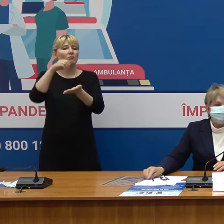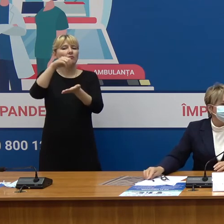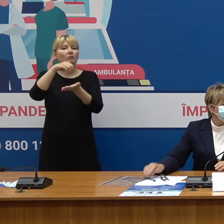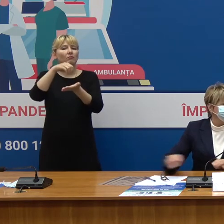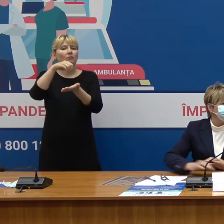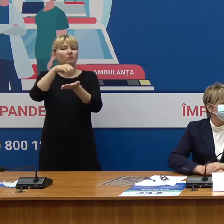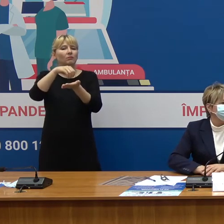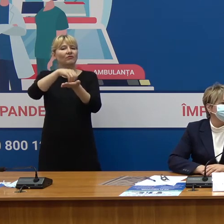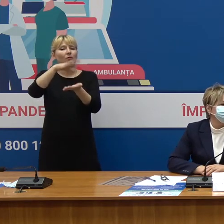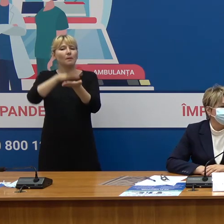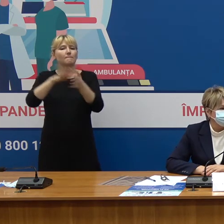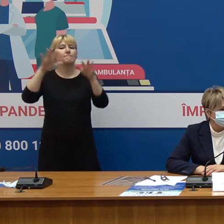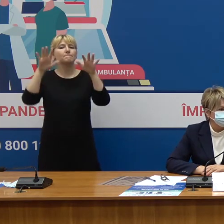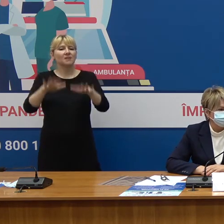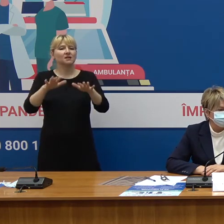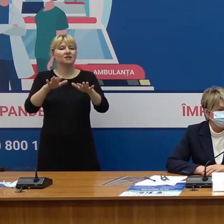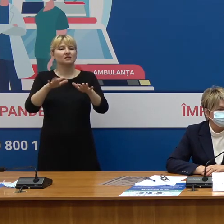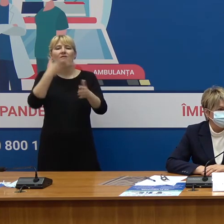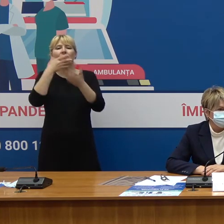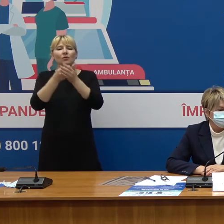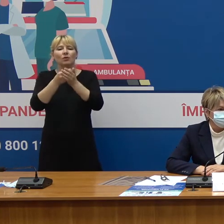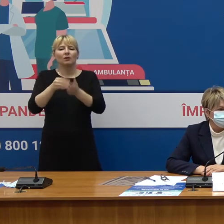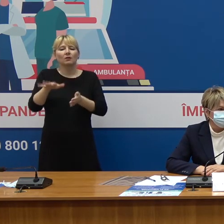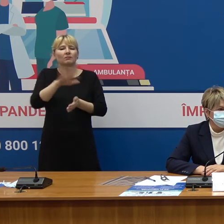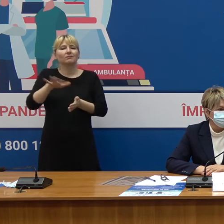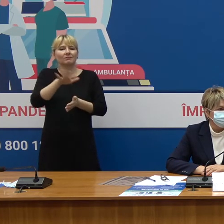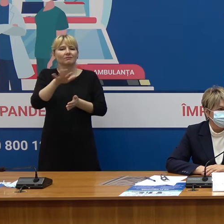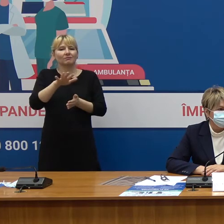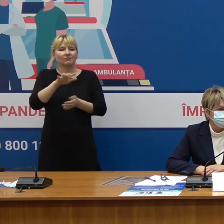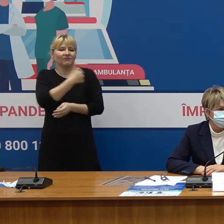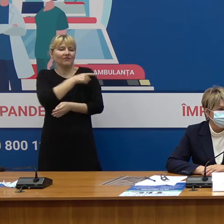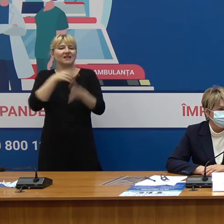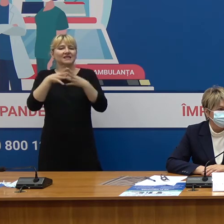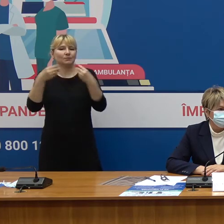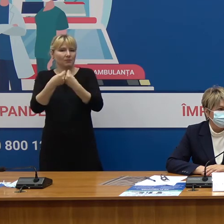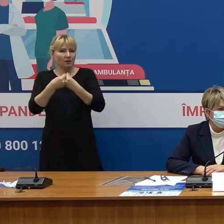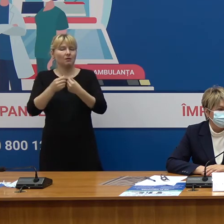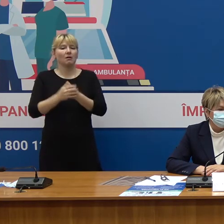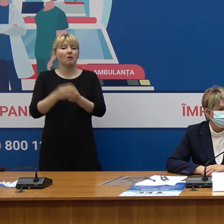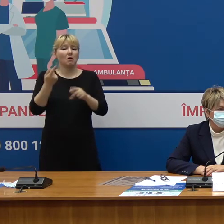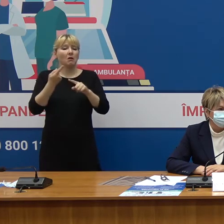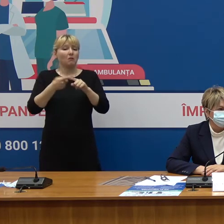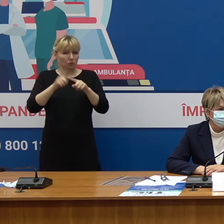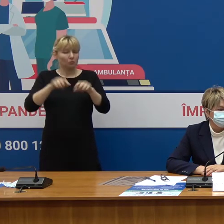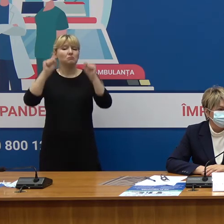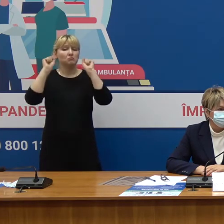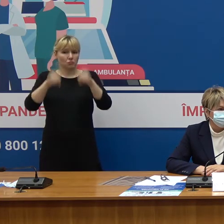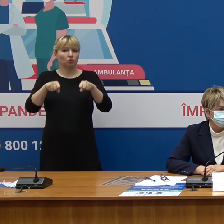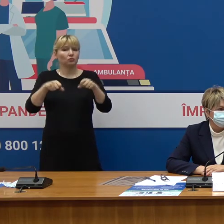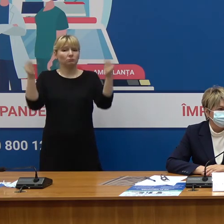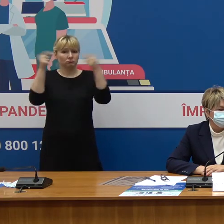centrului de vaccinare pe instituții Astfel de date desigur că pot fi dezagregate,